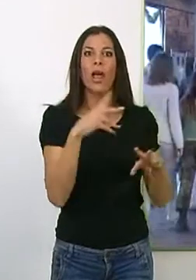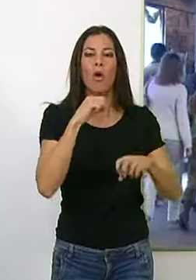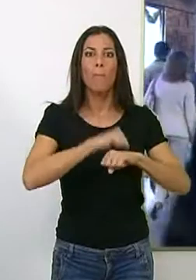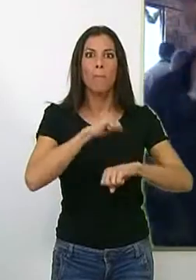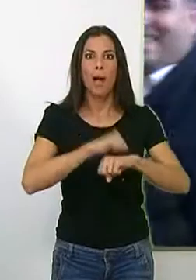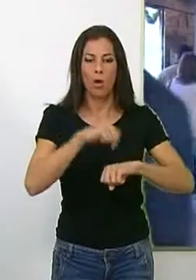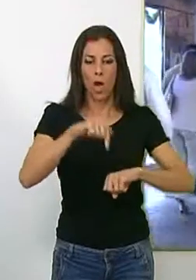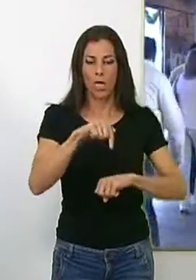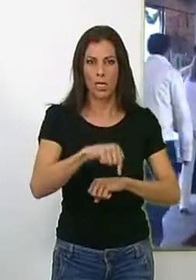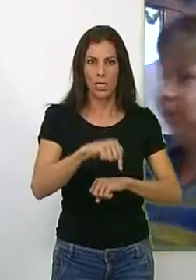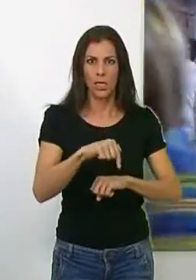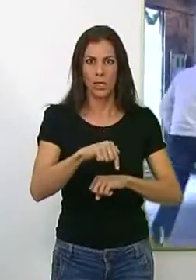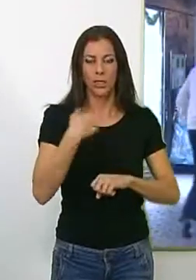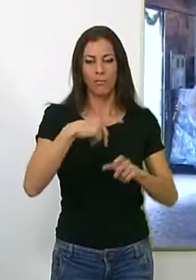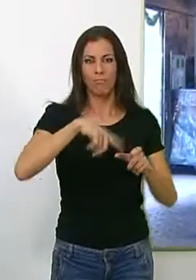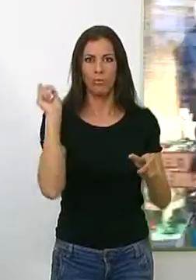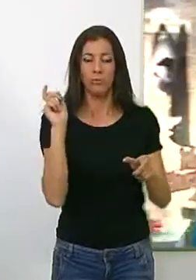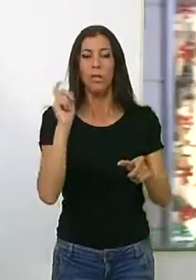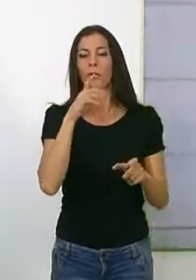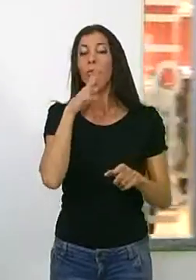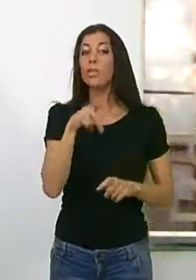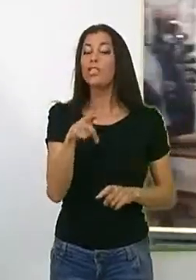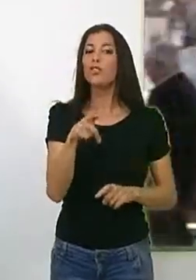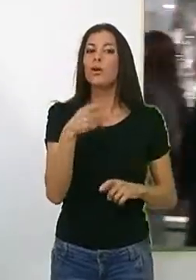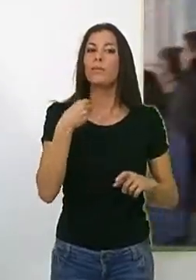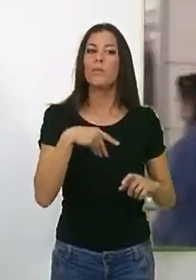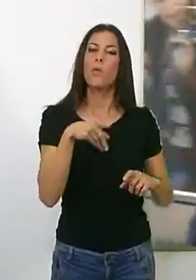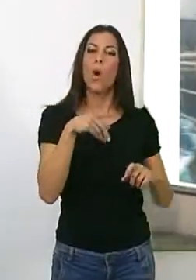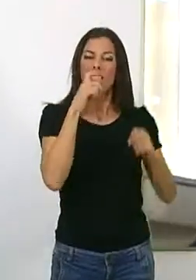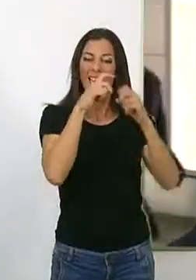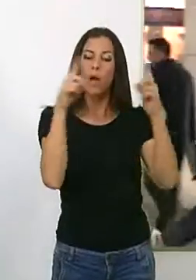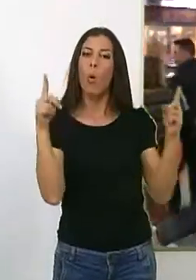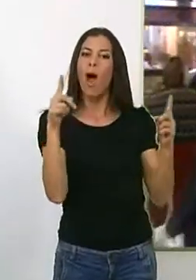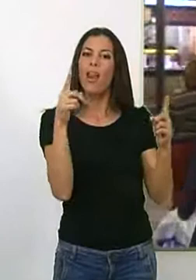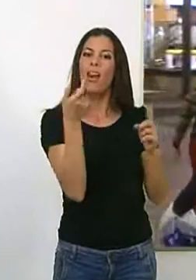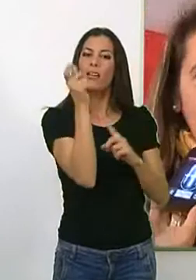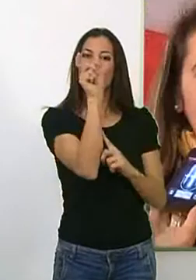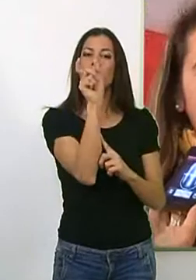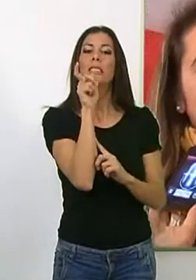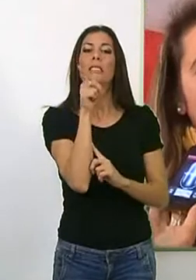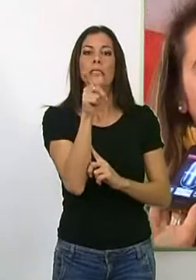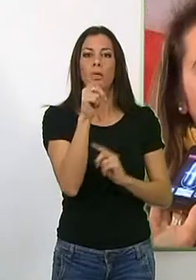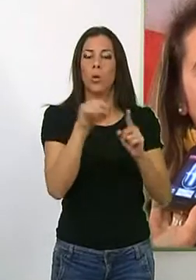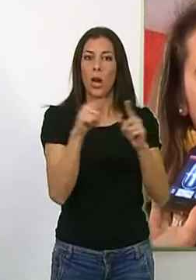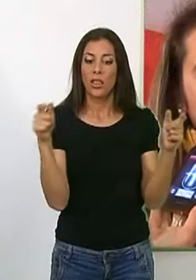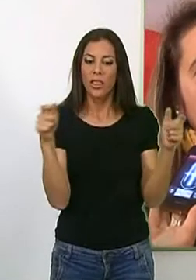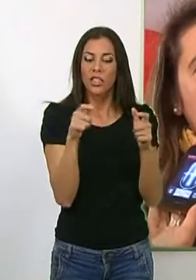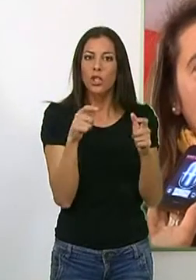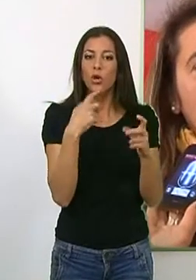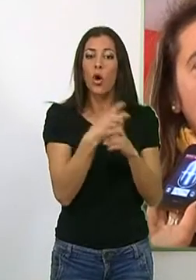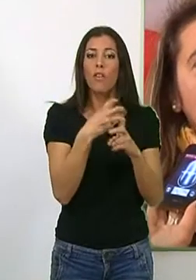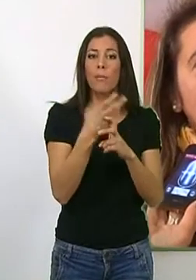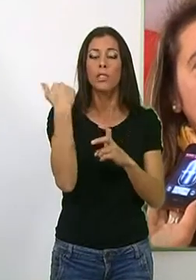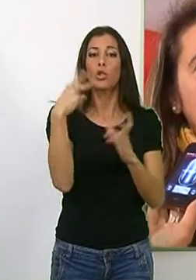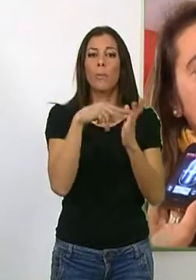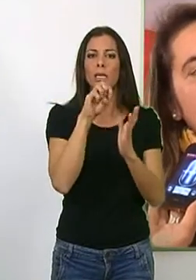paro en el municipio. La primera edil añadió que en el caso de la interanual, el descenso del desempleo en Motril en